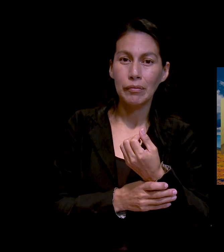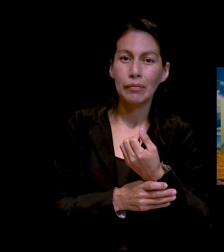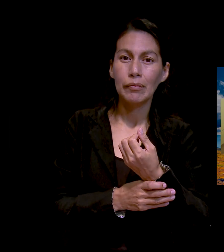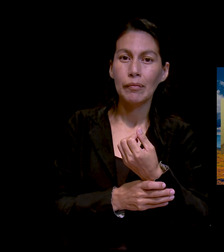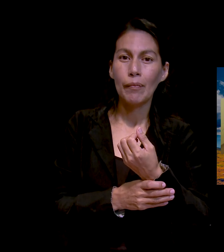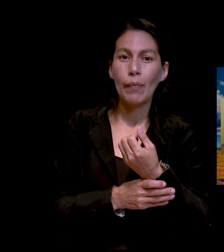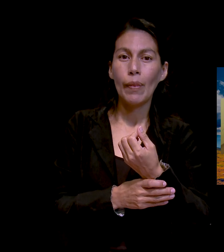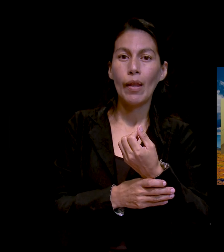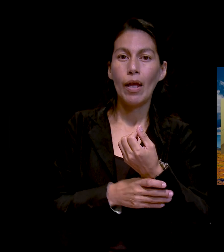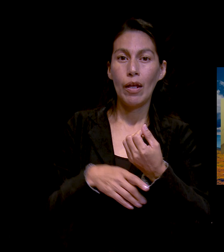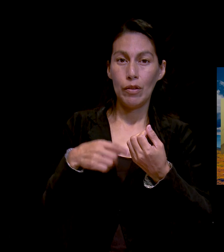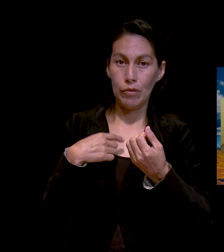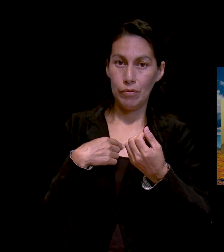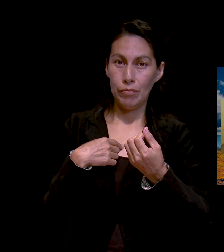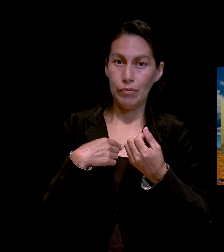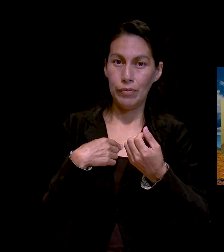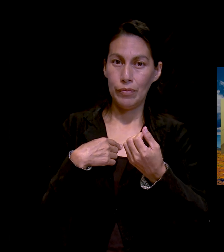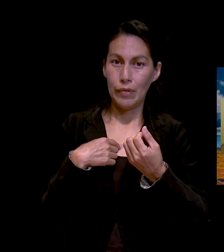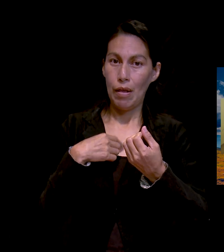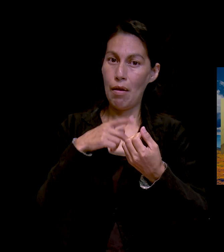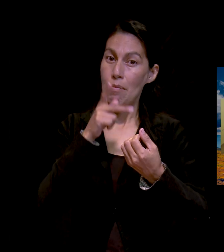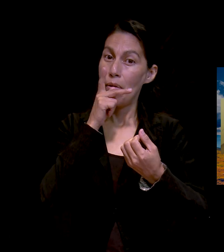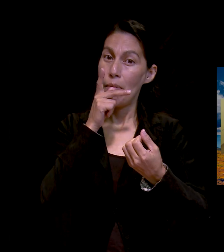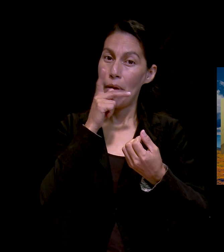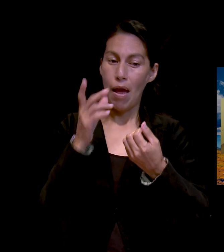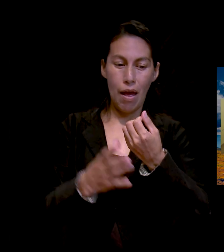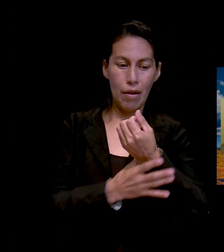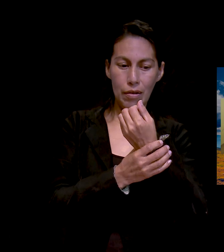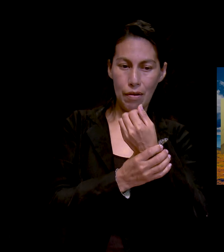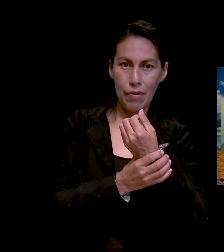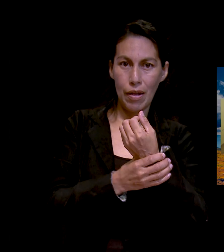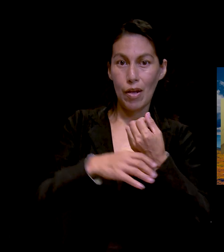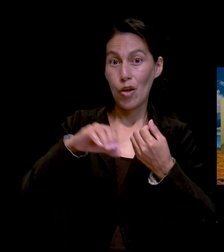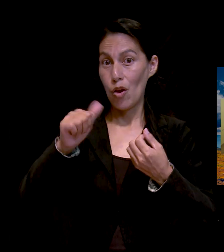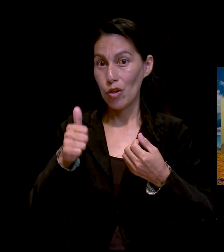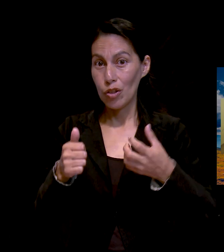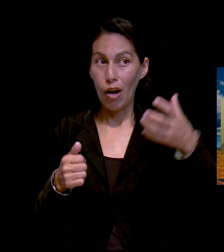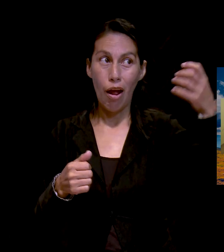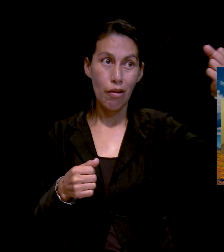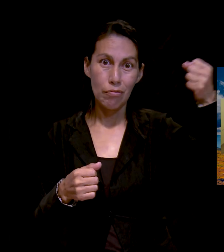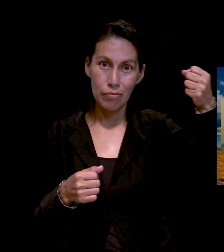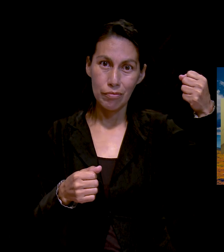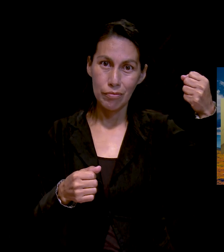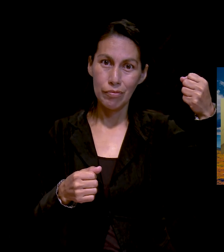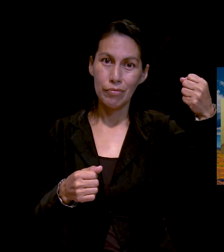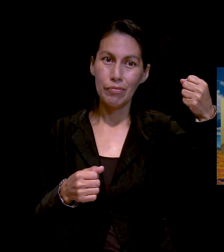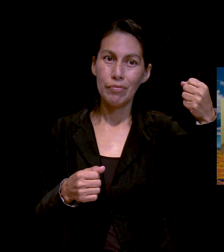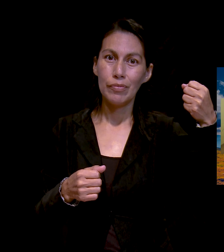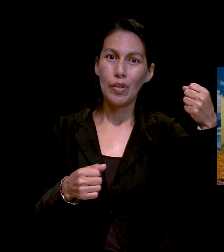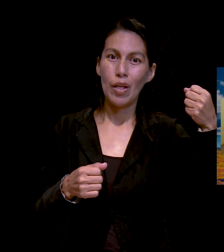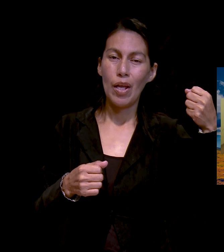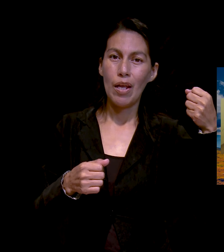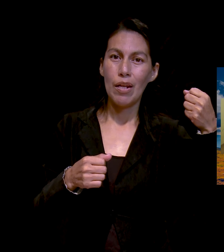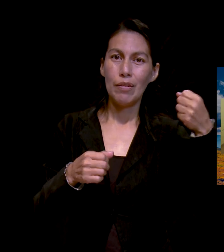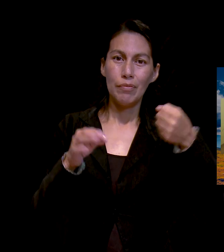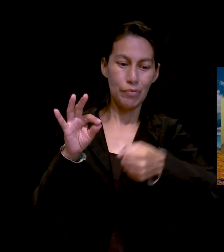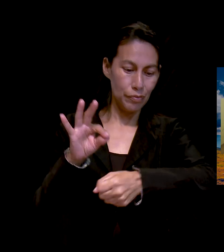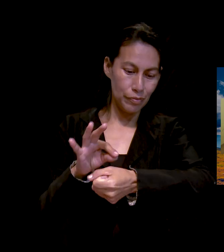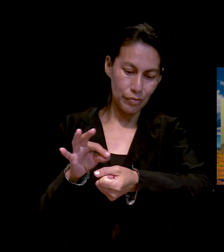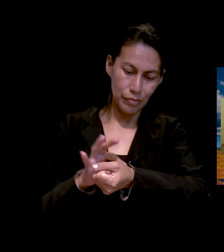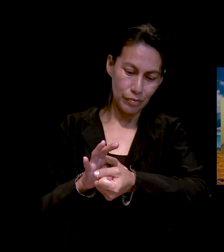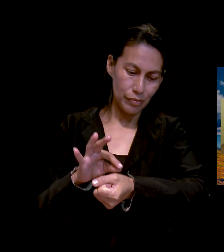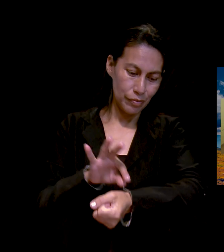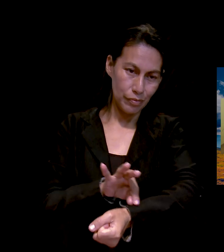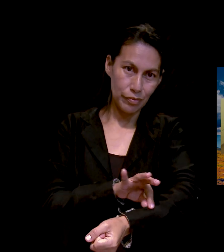con una mano yo agarraba el brazo de mi papá para que no se moviera y con otro tenía que agarrar el suero que le estaban poniendo